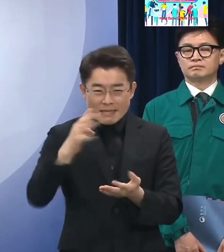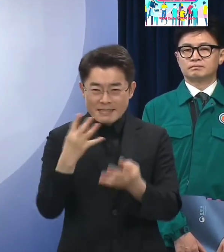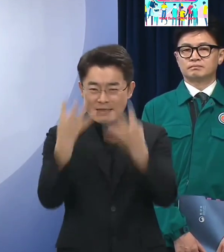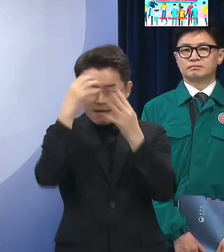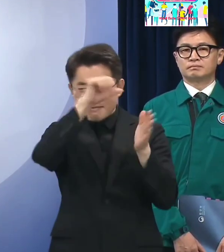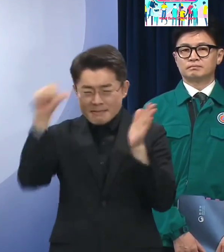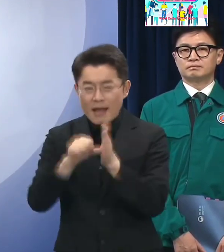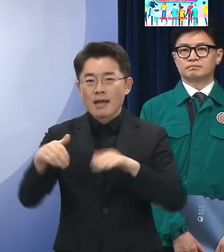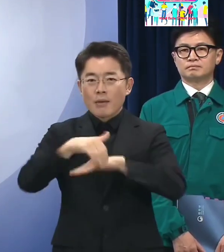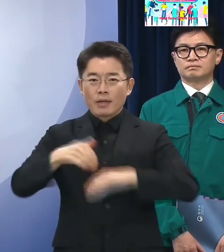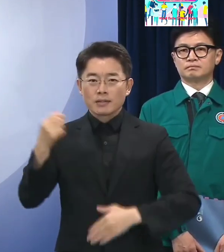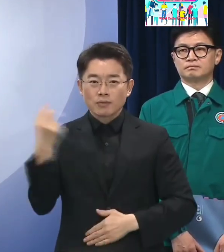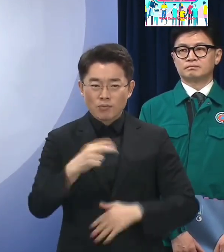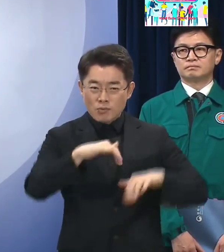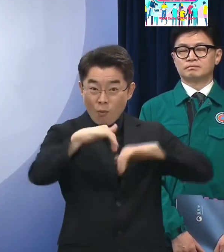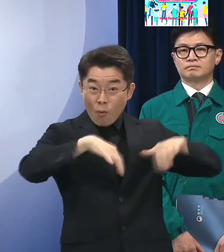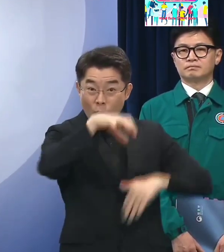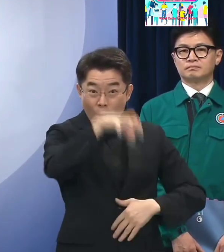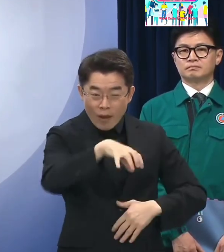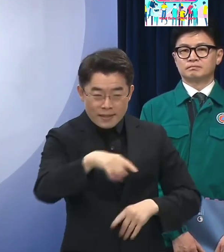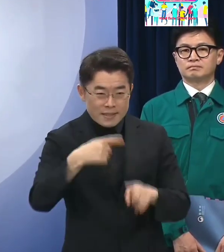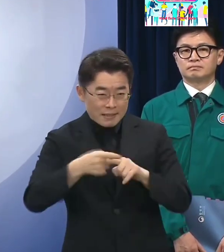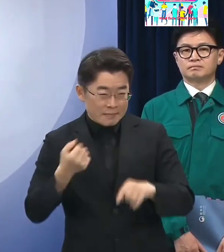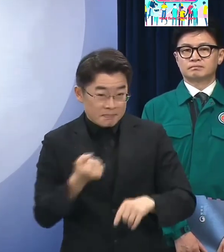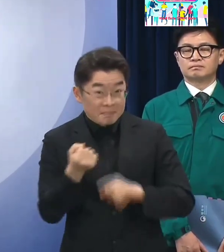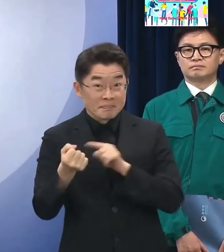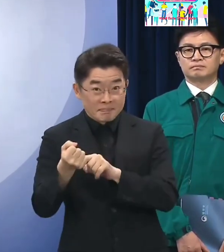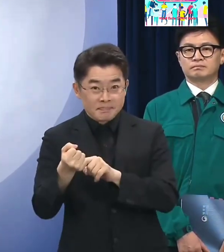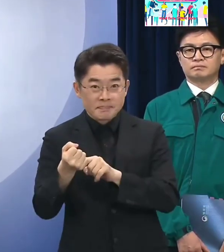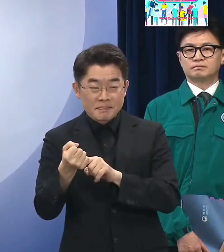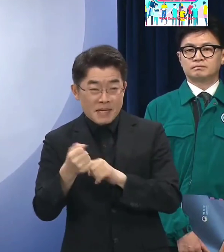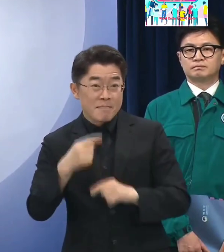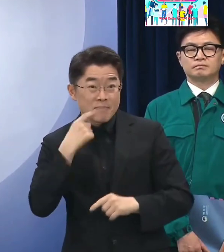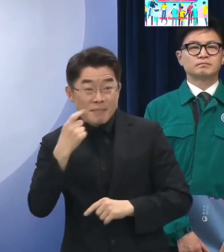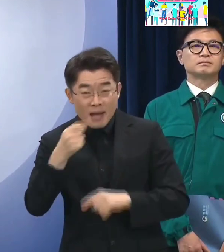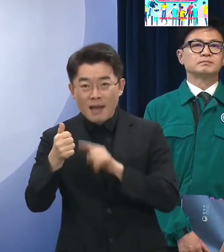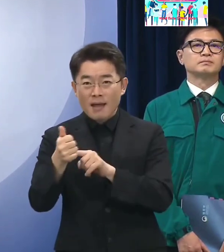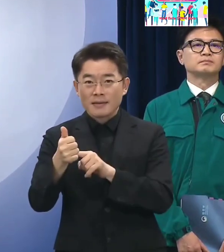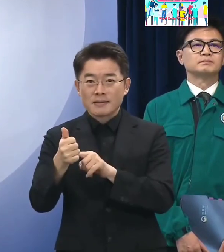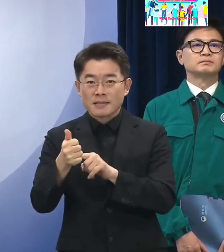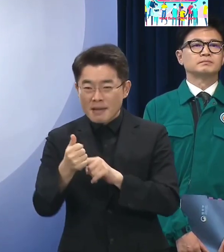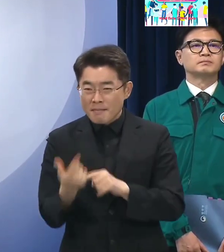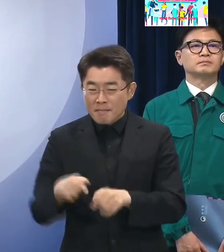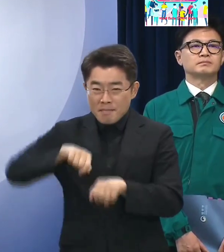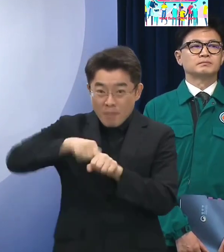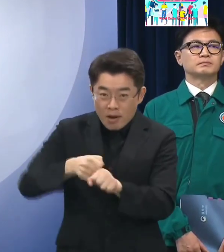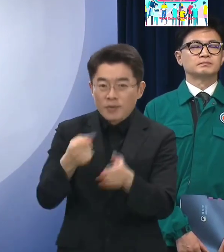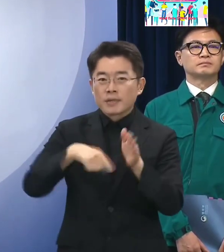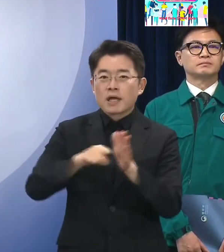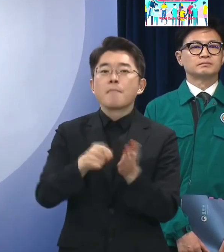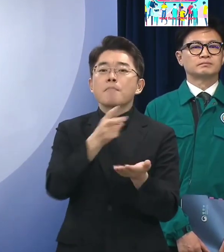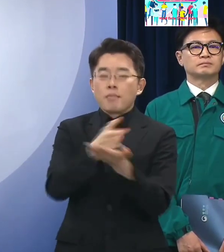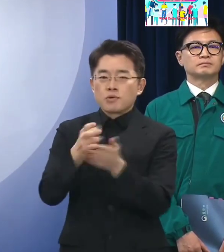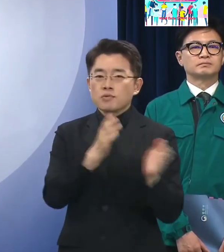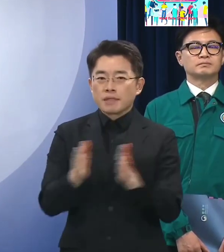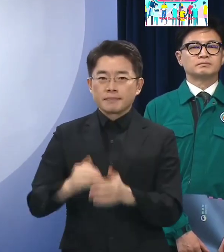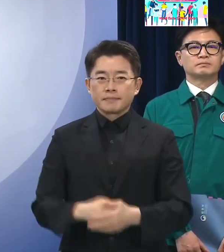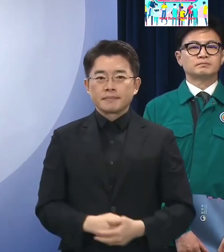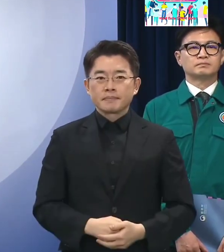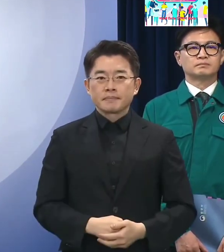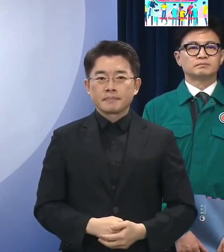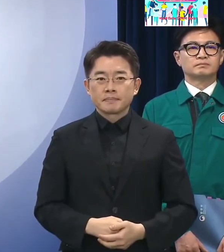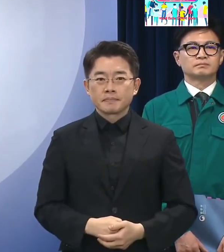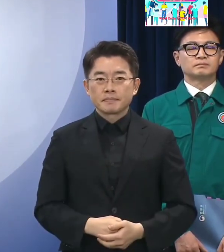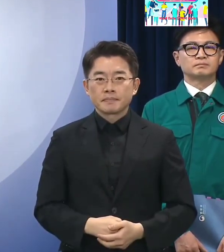공공장소 흉기 소지 등에 대한 처벌 규정을 신속히 신설하겠습니다 무책임하고